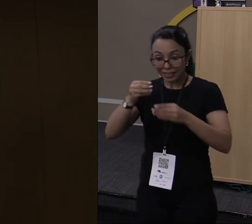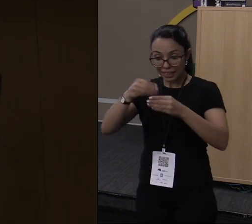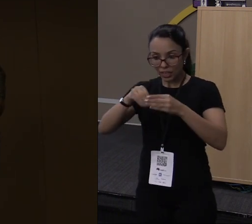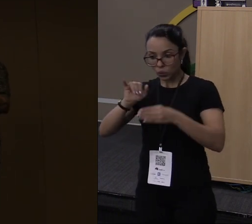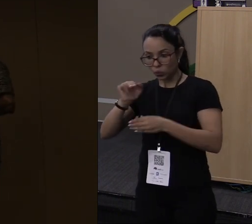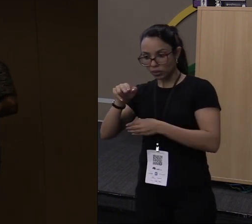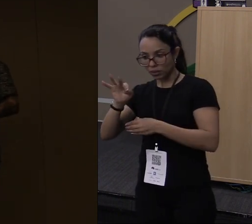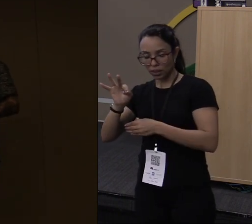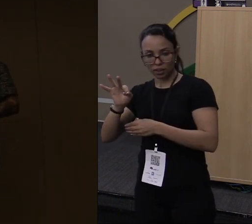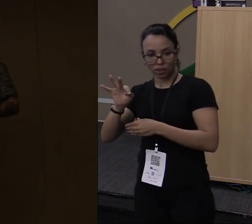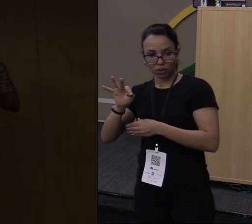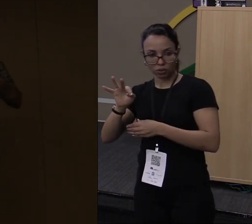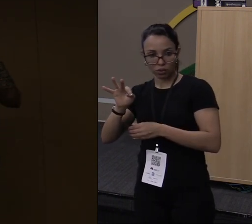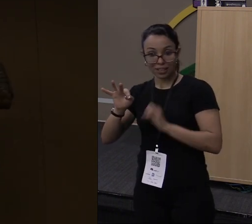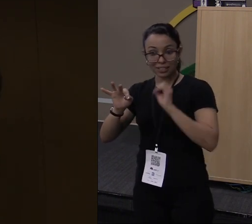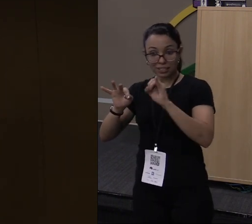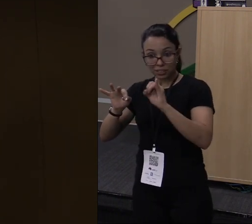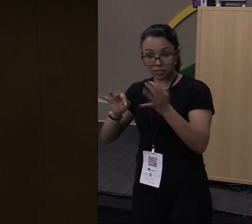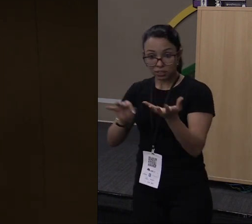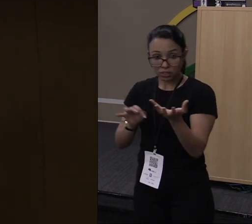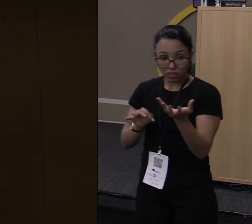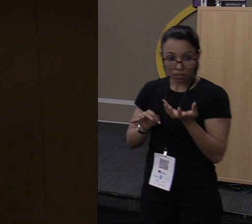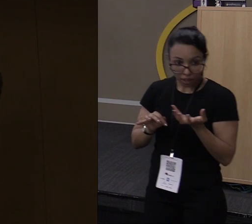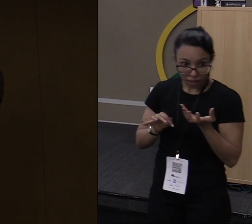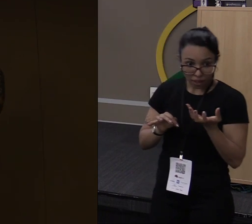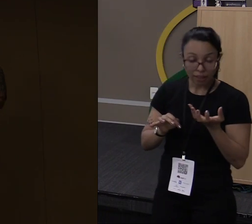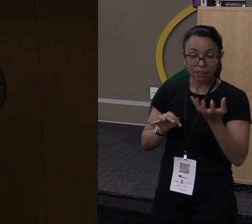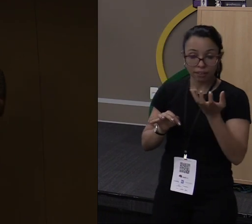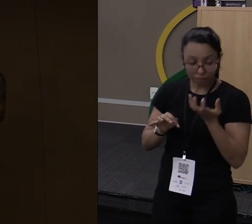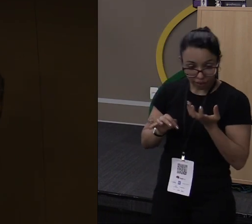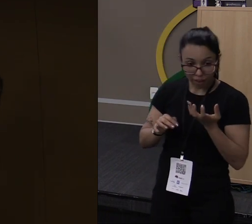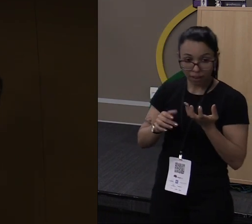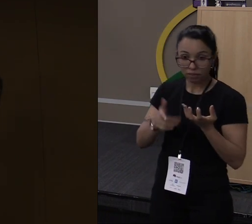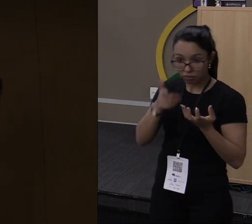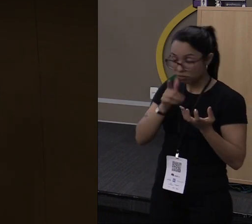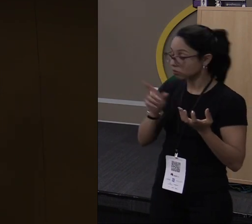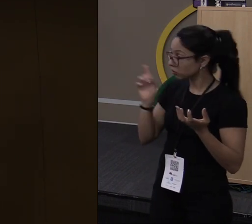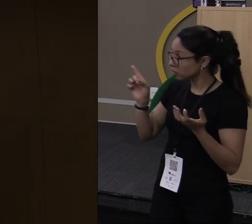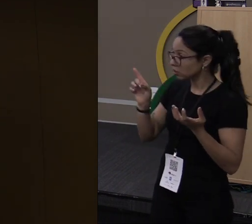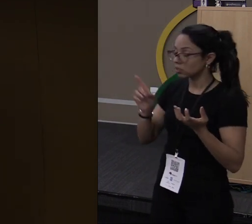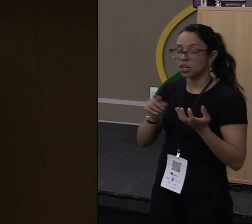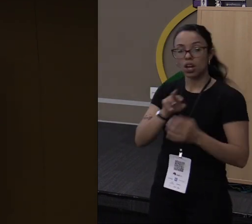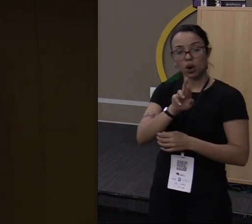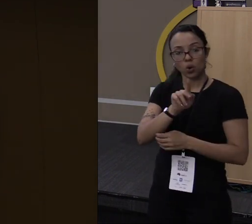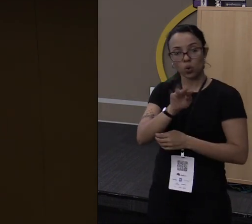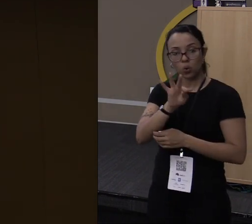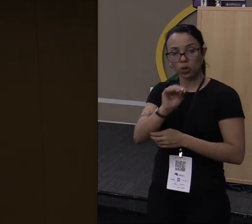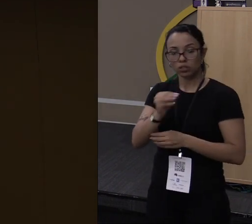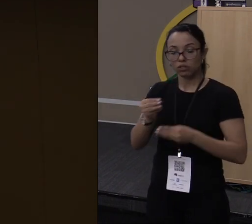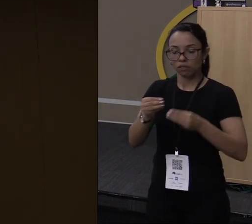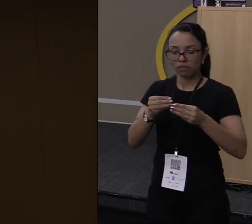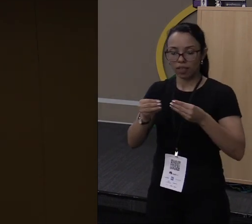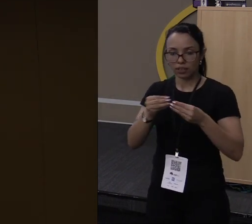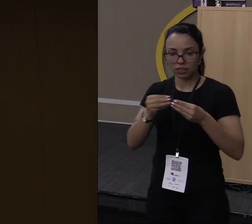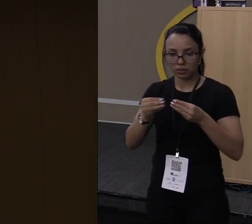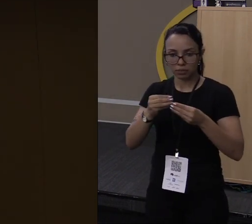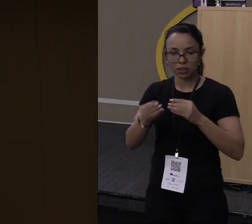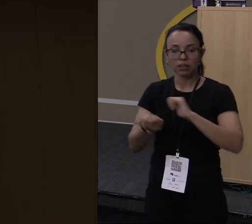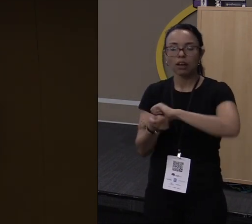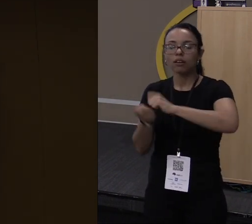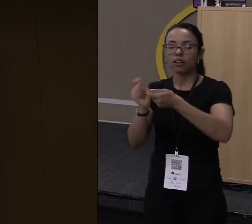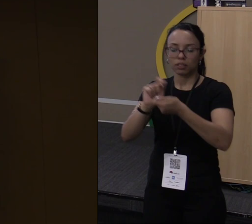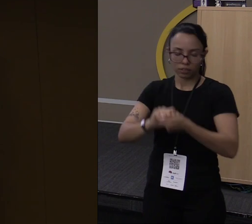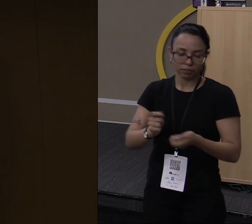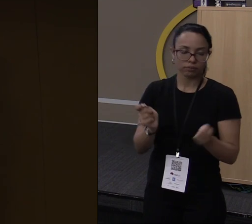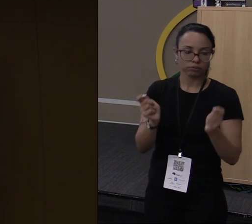A não ser que você queira. Se você quiser que isso daqui funcione, o Rust te dá a flexibilidade de implementar uma trait, que está aqui